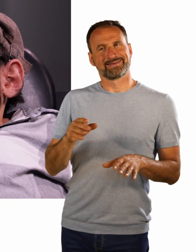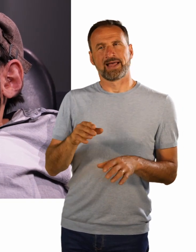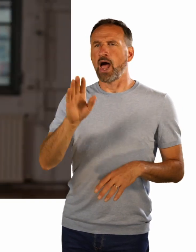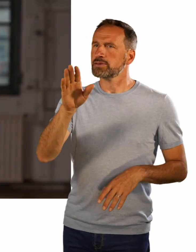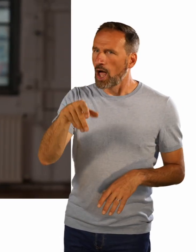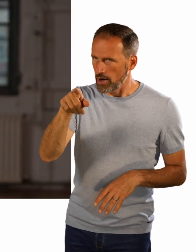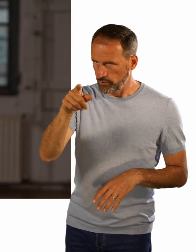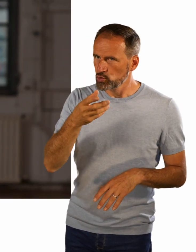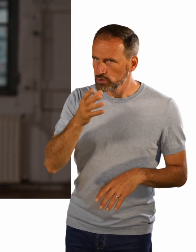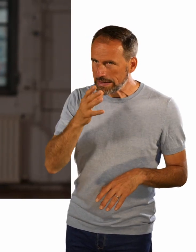du fährst?